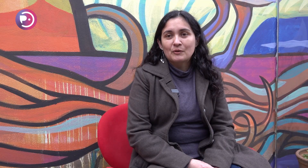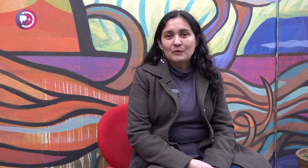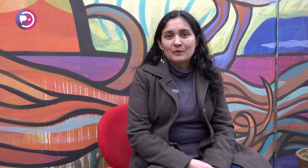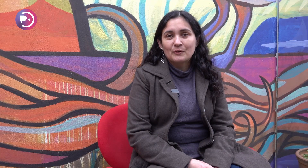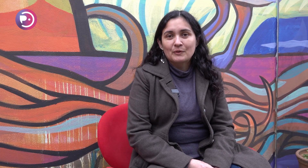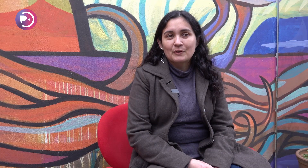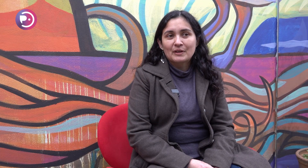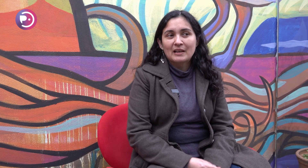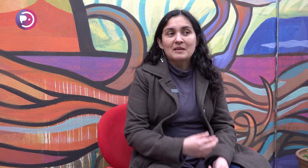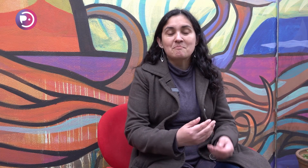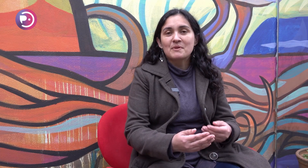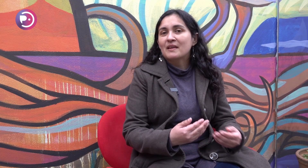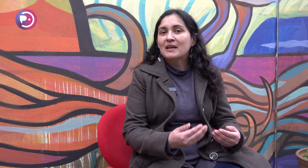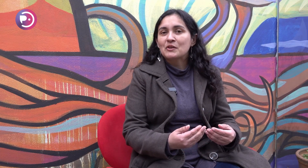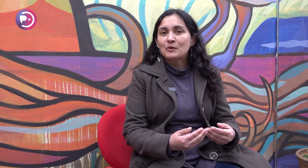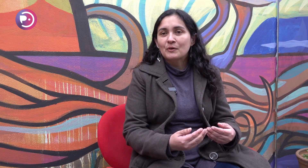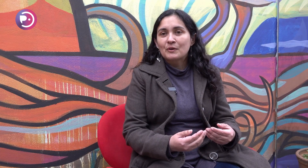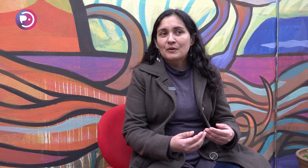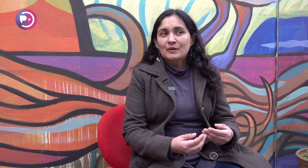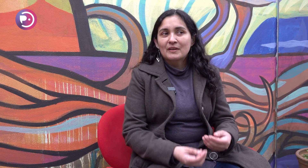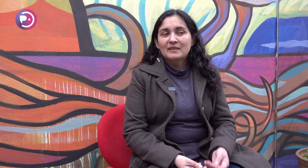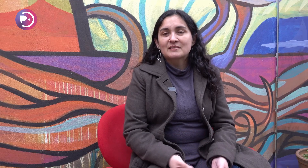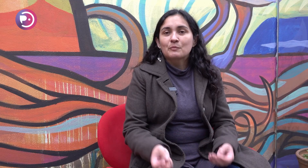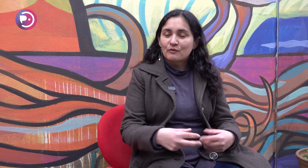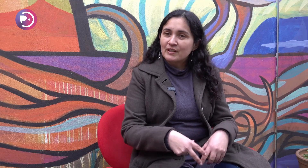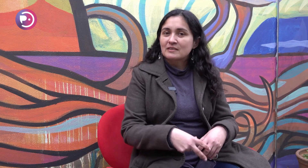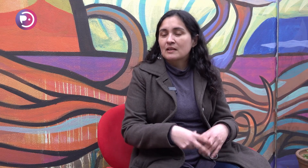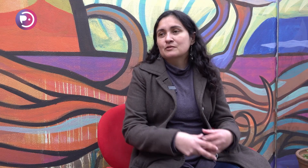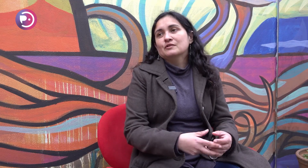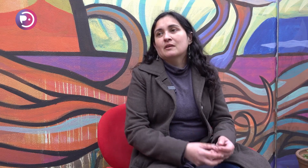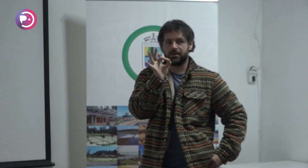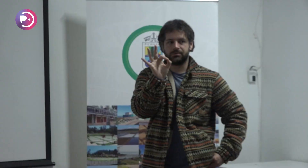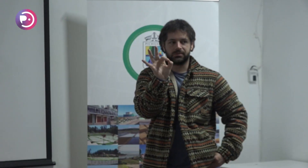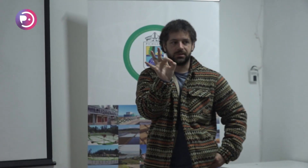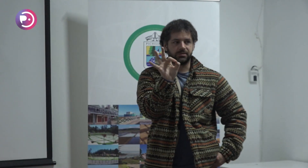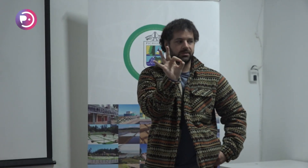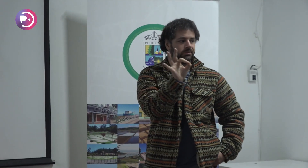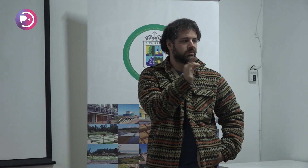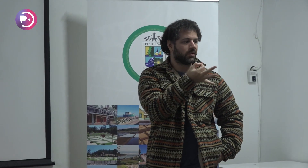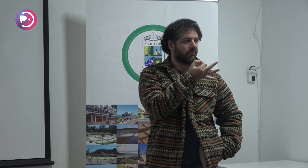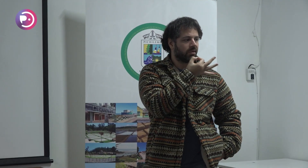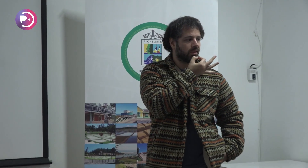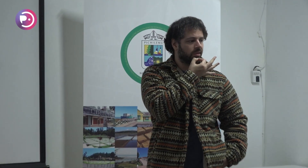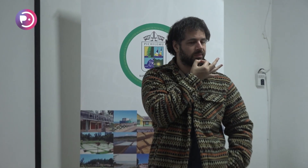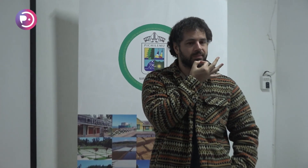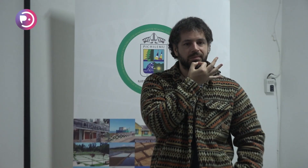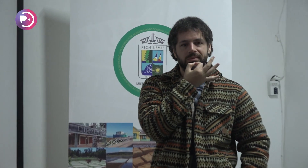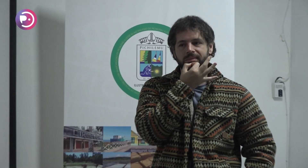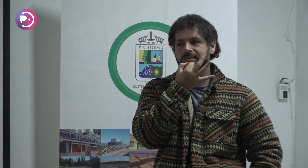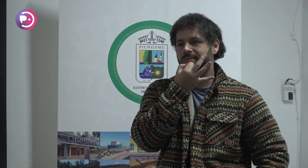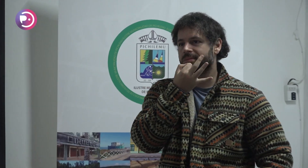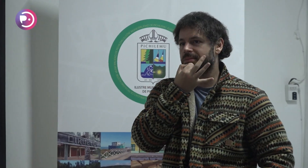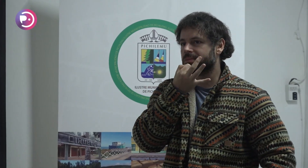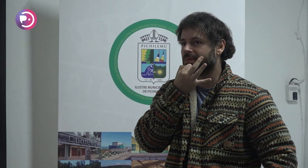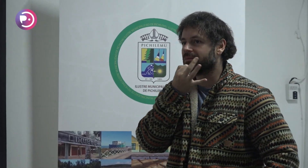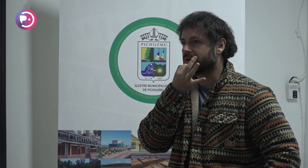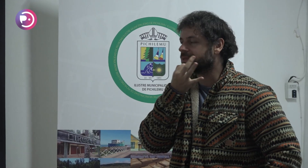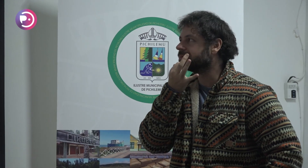que les impida a ellos desenvolverse en la sociedad. Viéndolo como desde el punto de vista de ellos debe ser